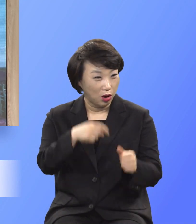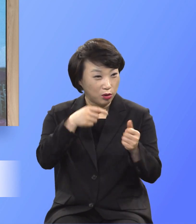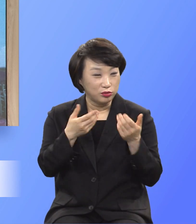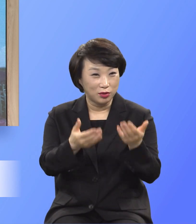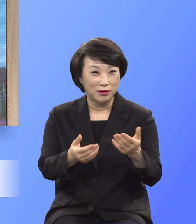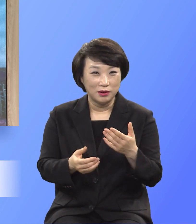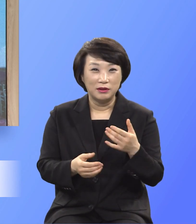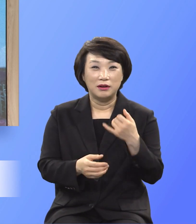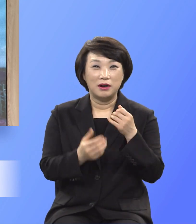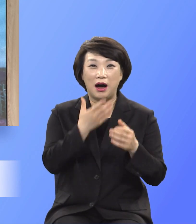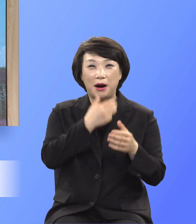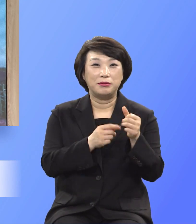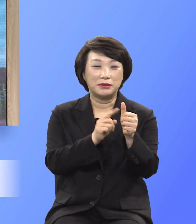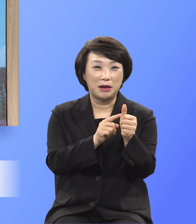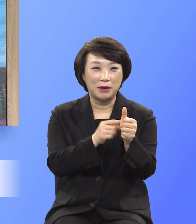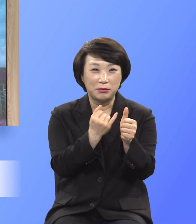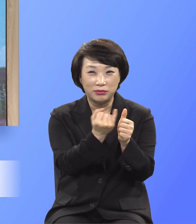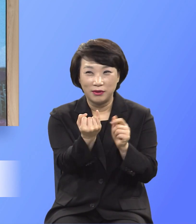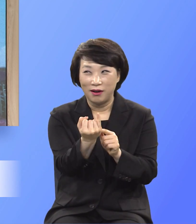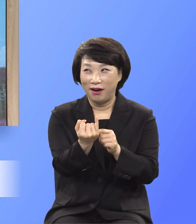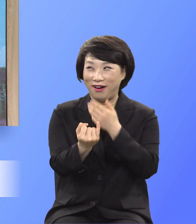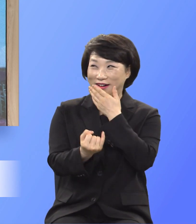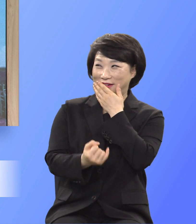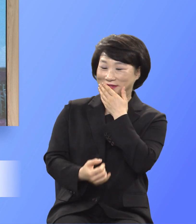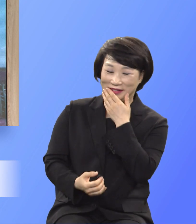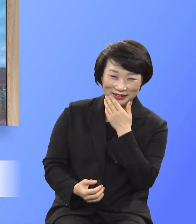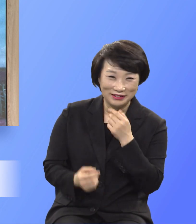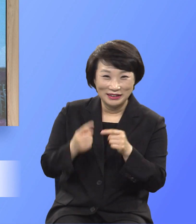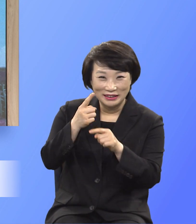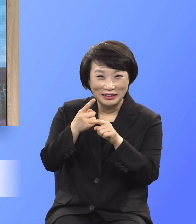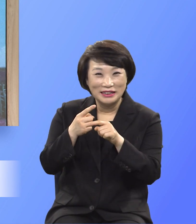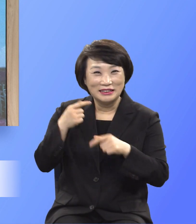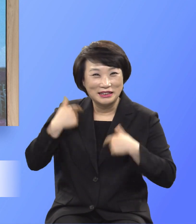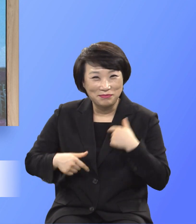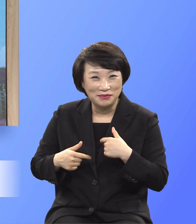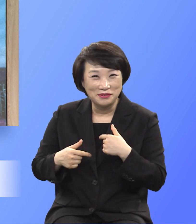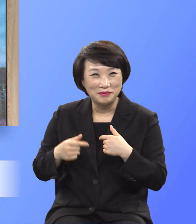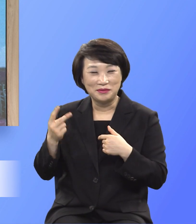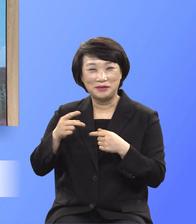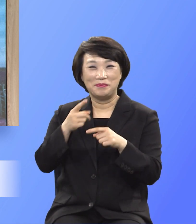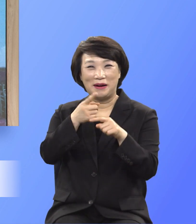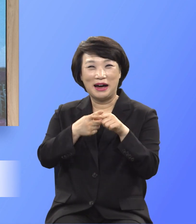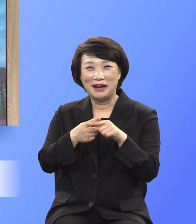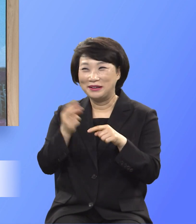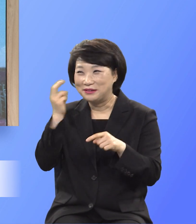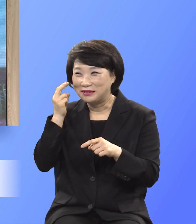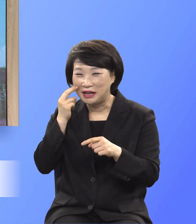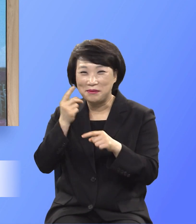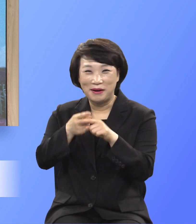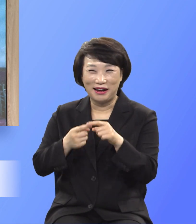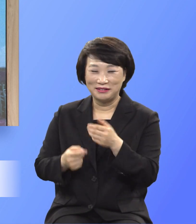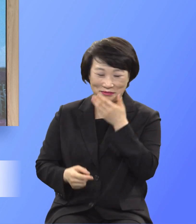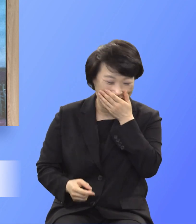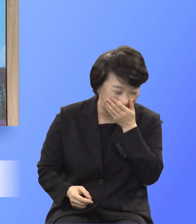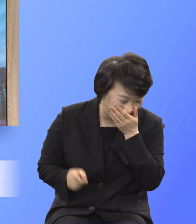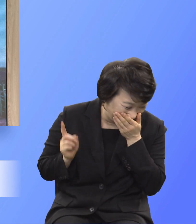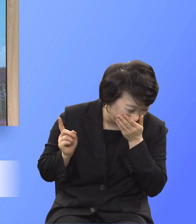기쁨 반 농담처럼 들리는 것처럼 웃었습니다. 그때